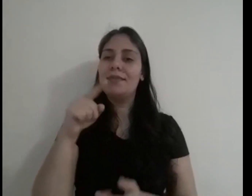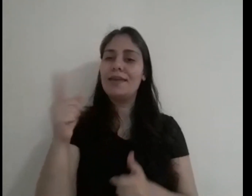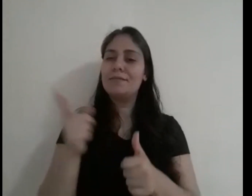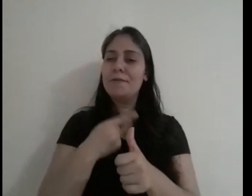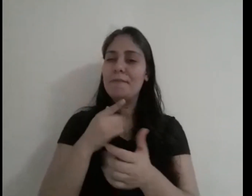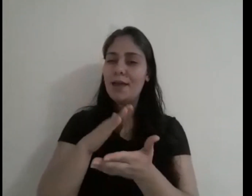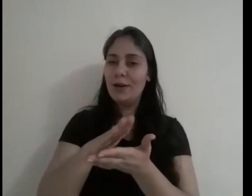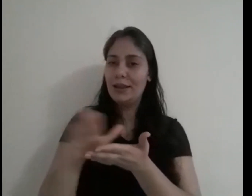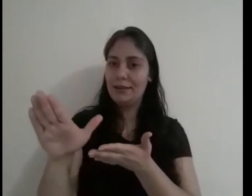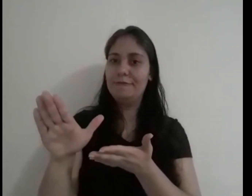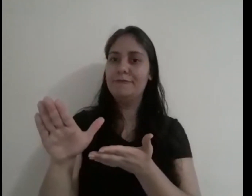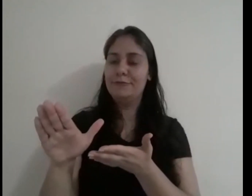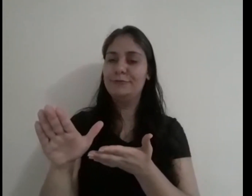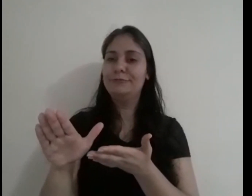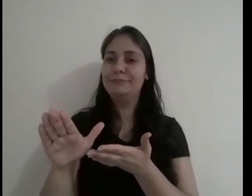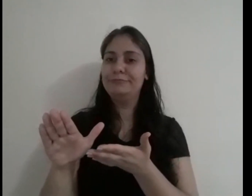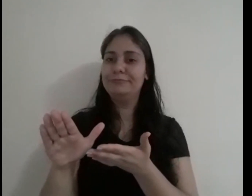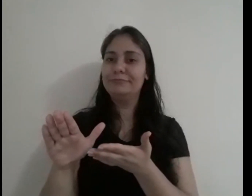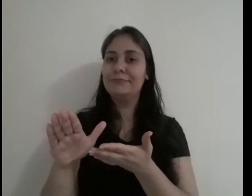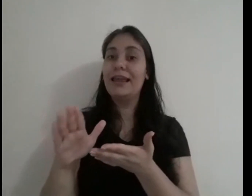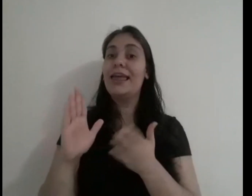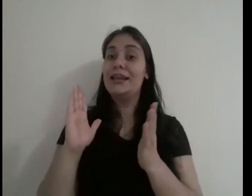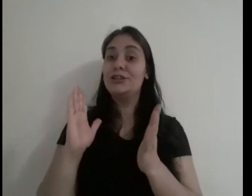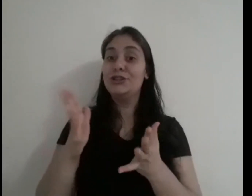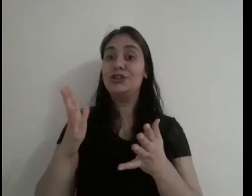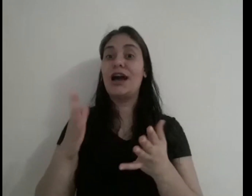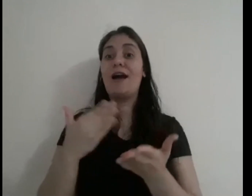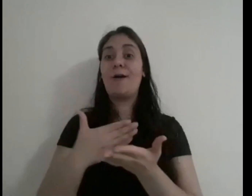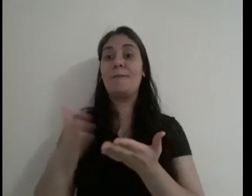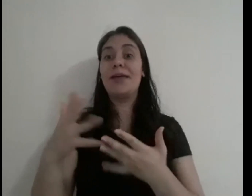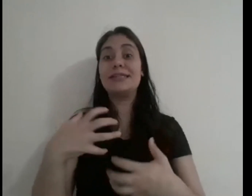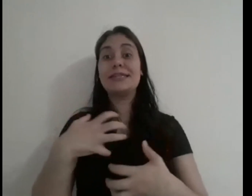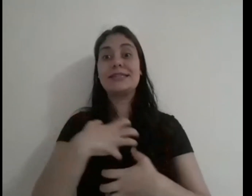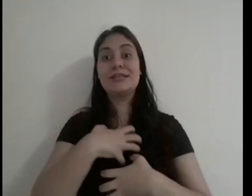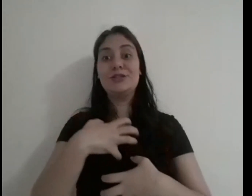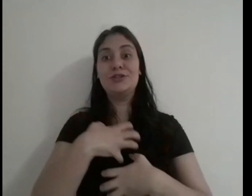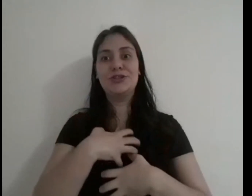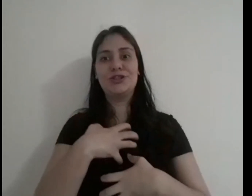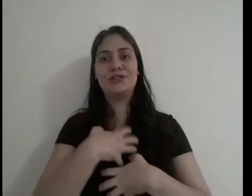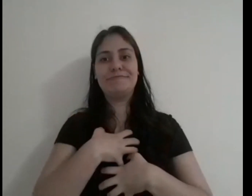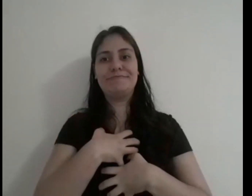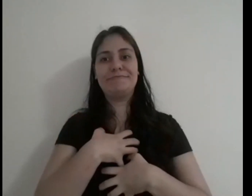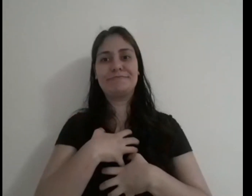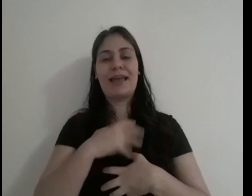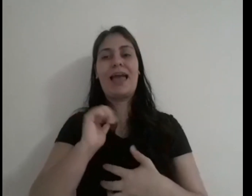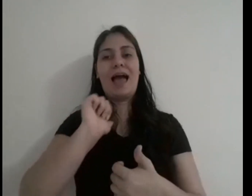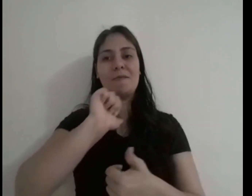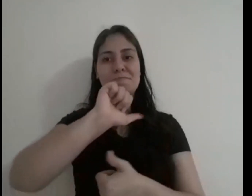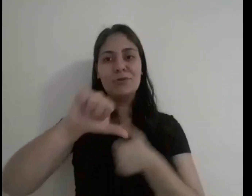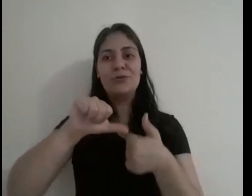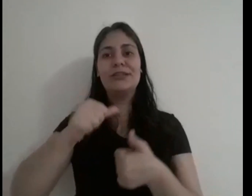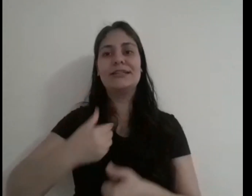Depois da primeira publicação, ele já começou a sentir uma mudança